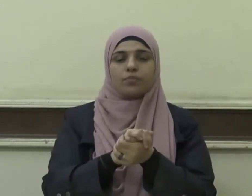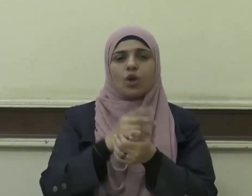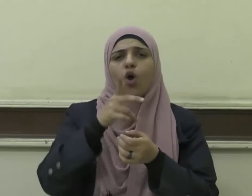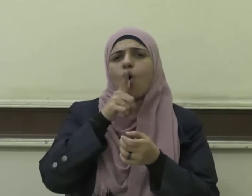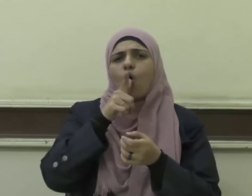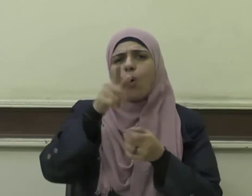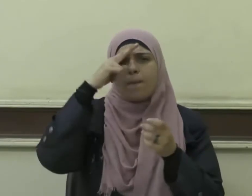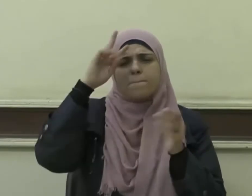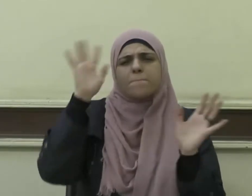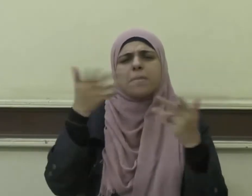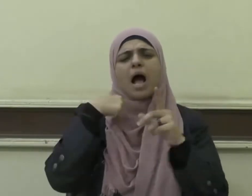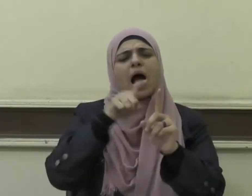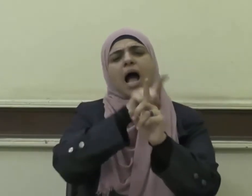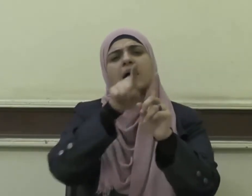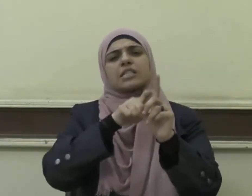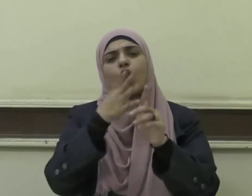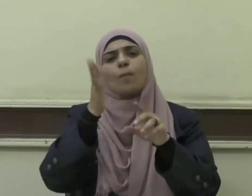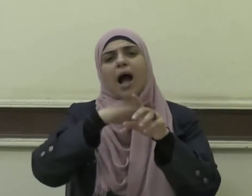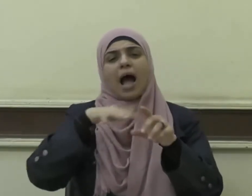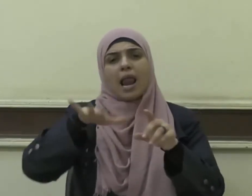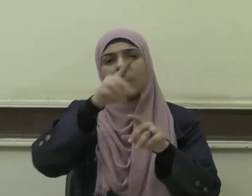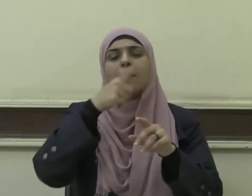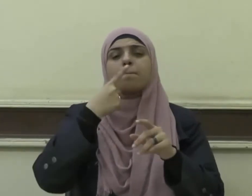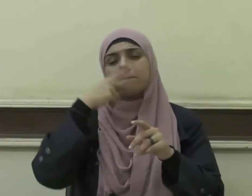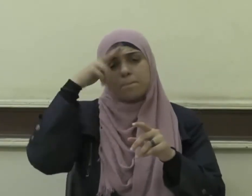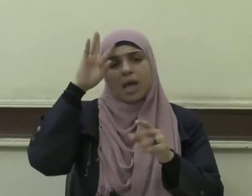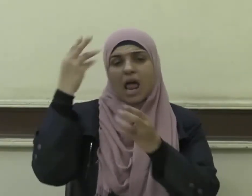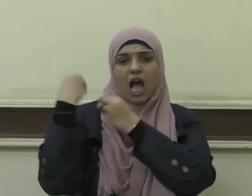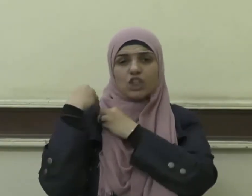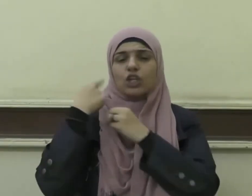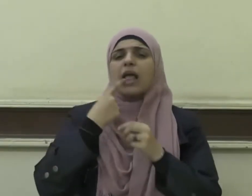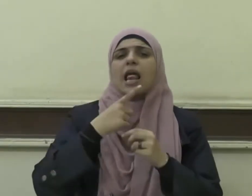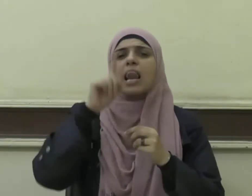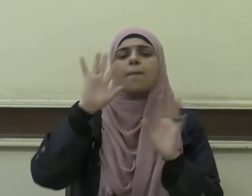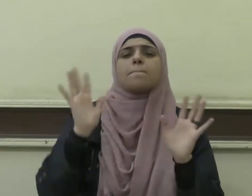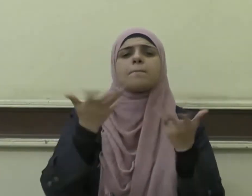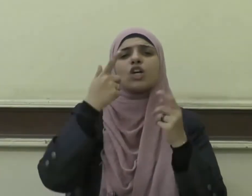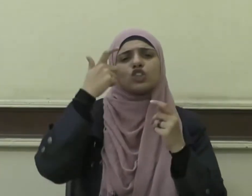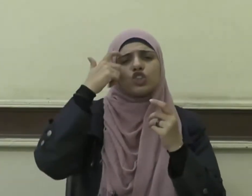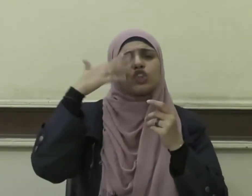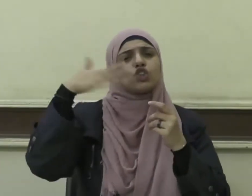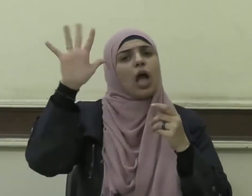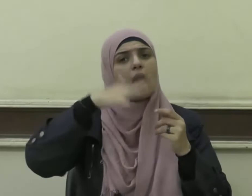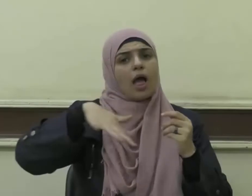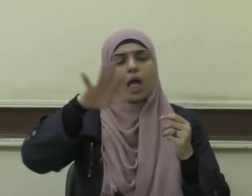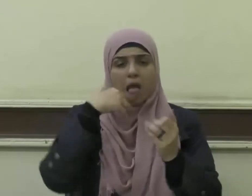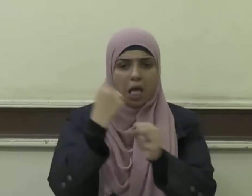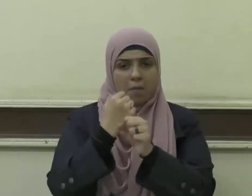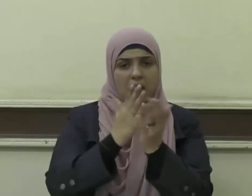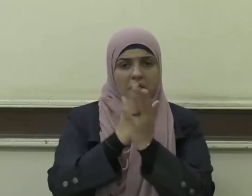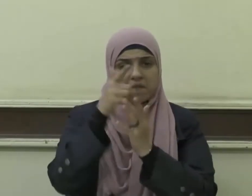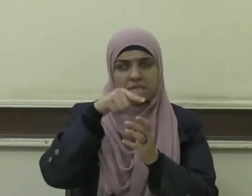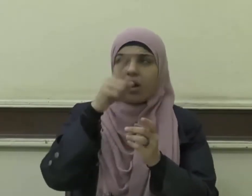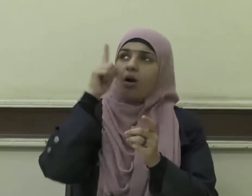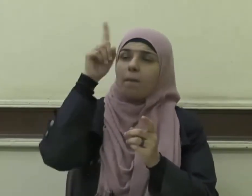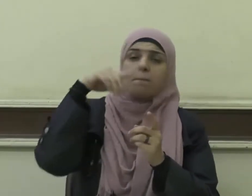أسألكم عليه من أجر إلا من شاء أن يتخذ إلى ربه سبيلا